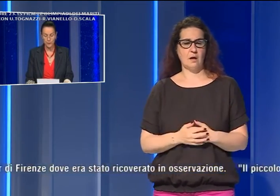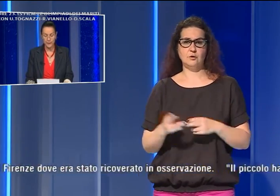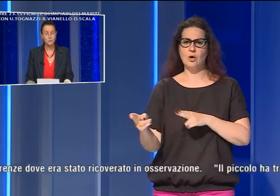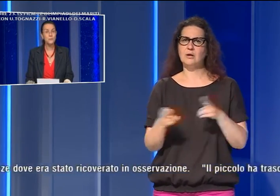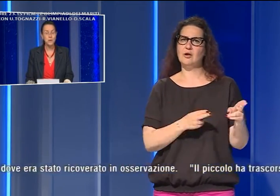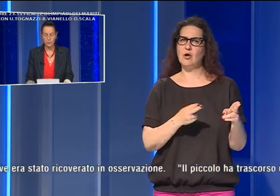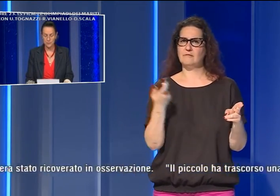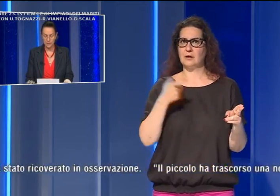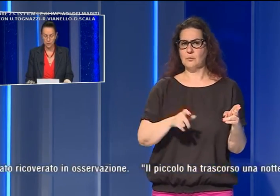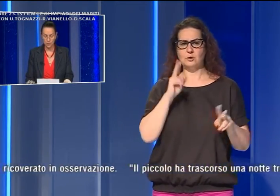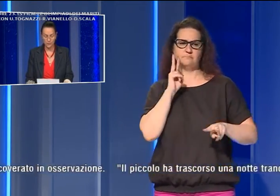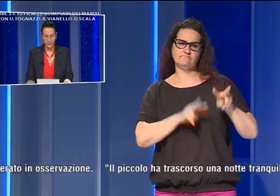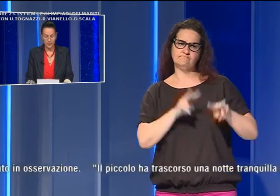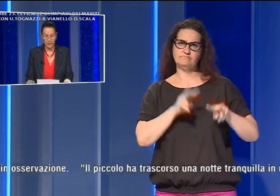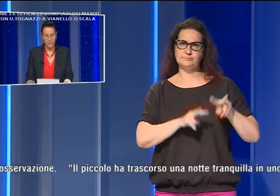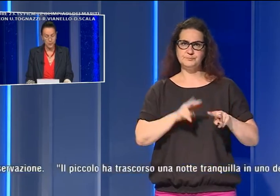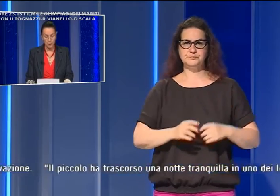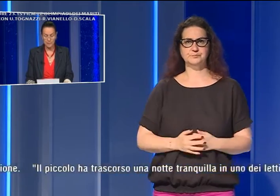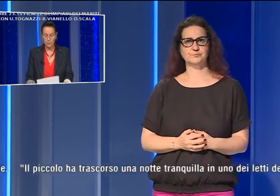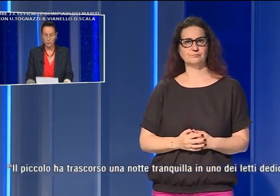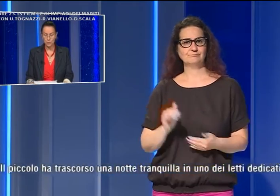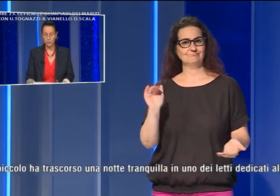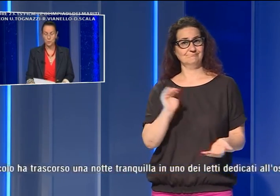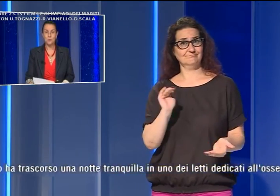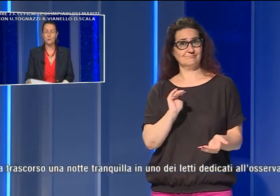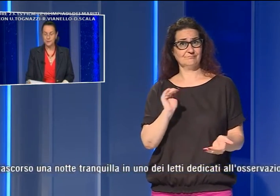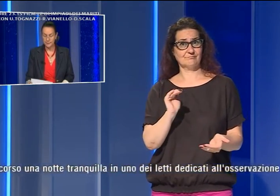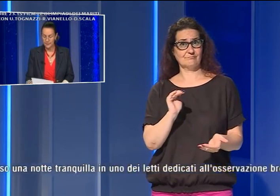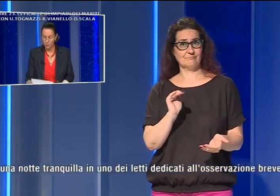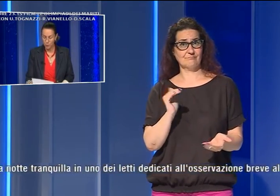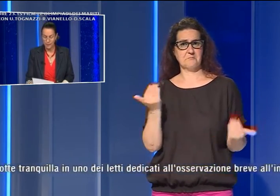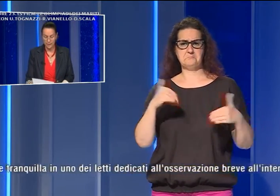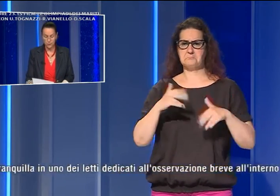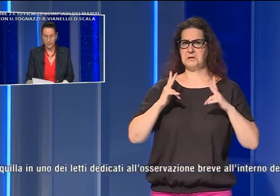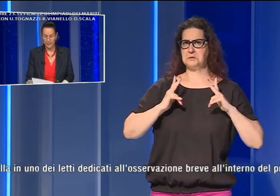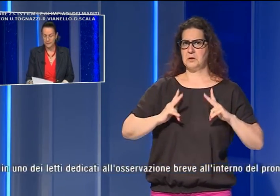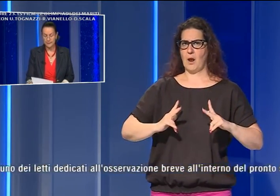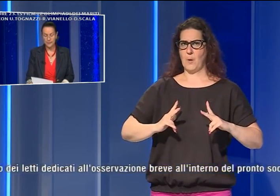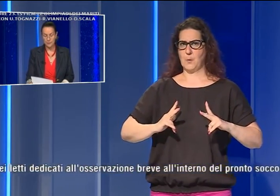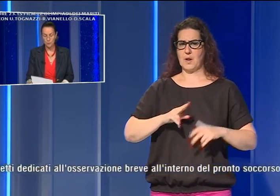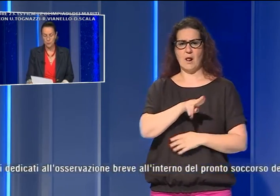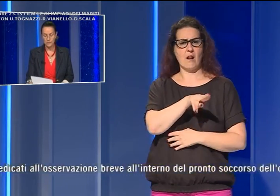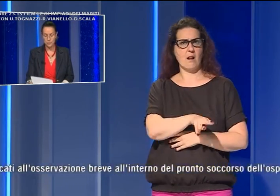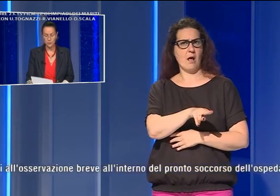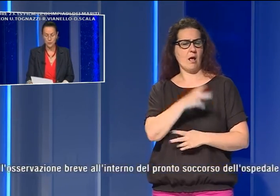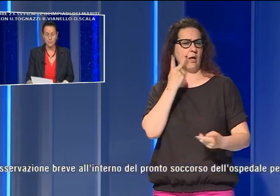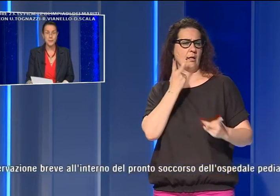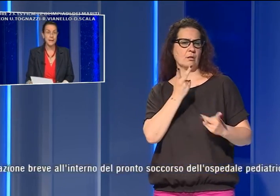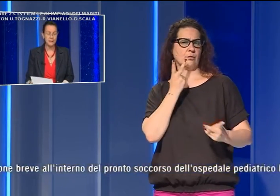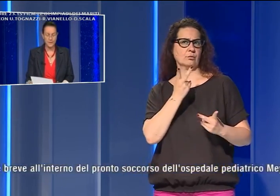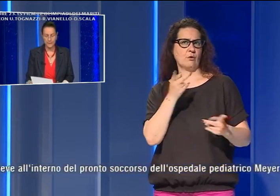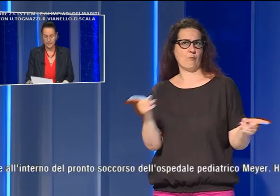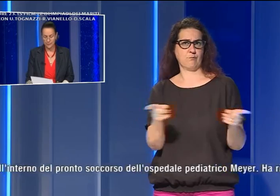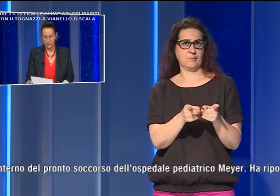stato ricoverato in osservazione. Il piccolo ha trascorso una notte tranquilla in uno dei letti dedicati all'osservazione